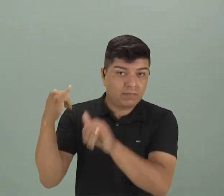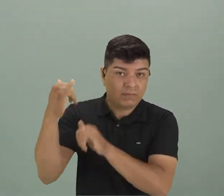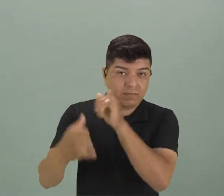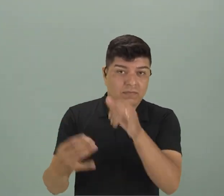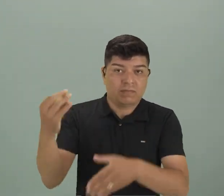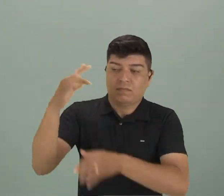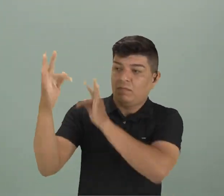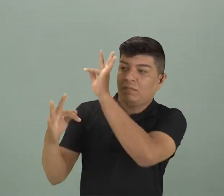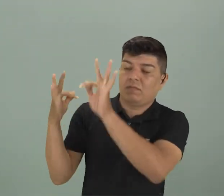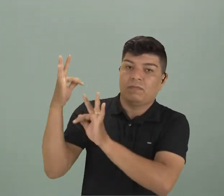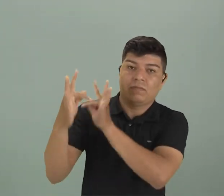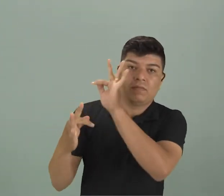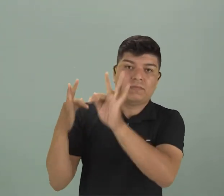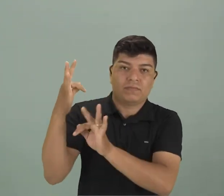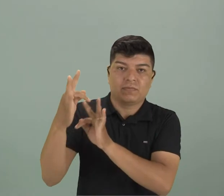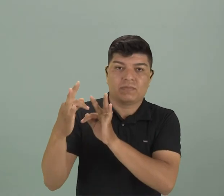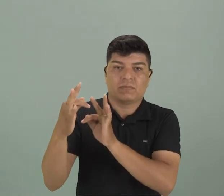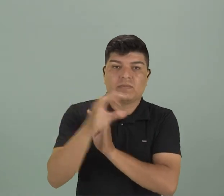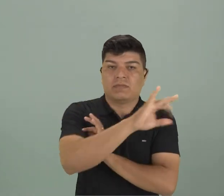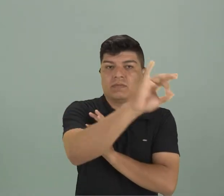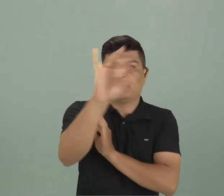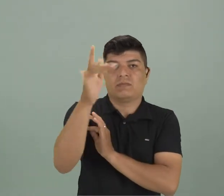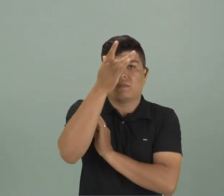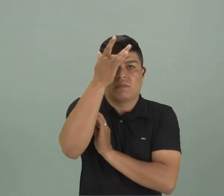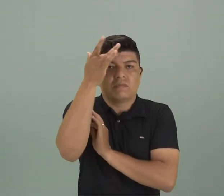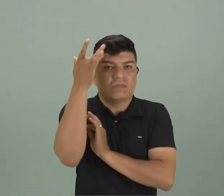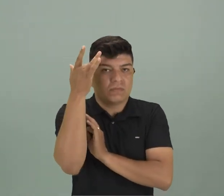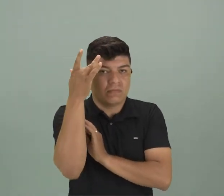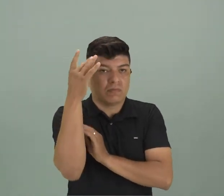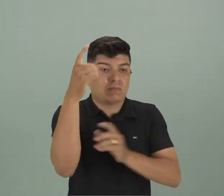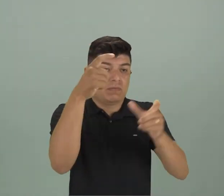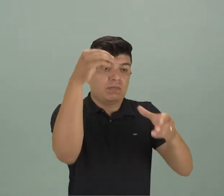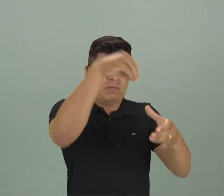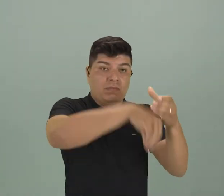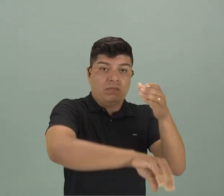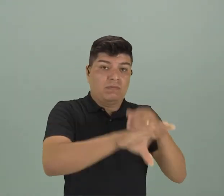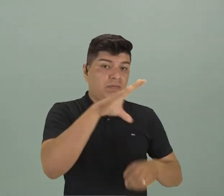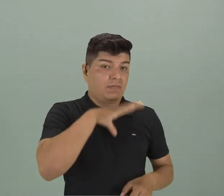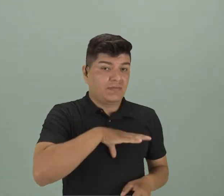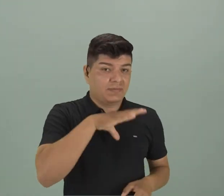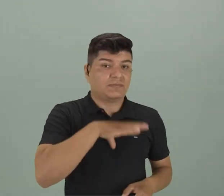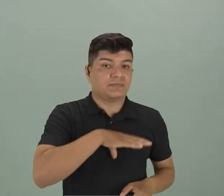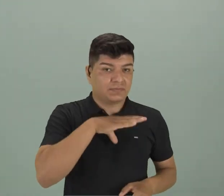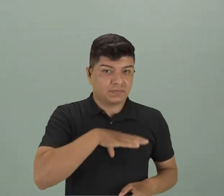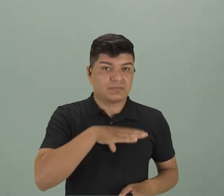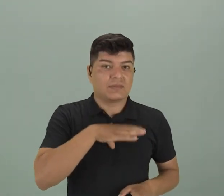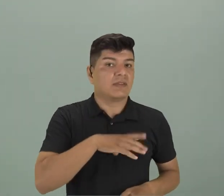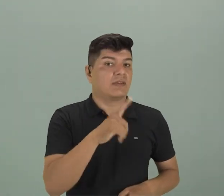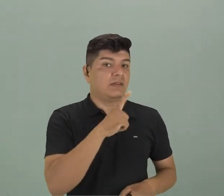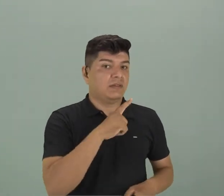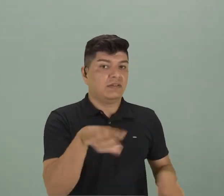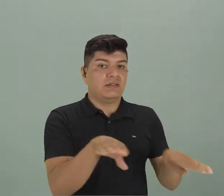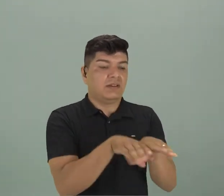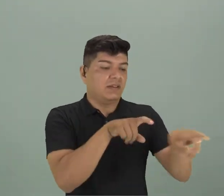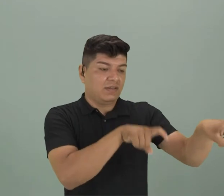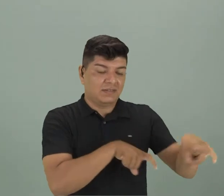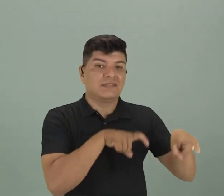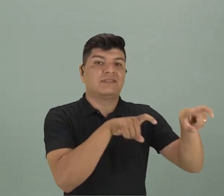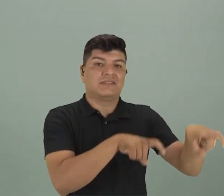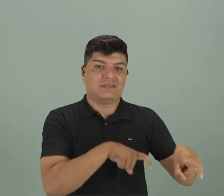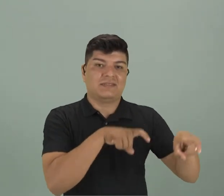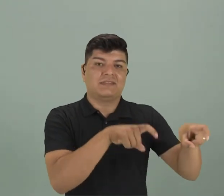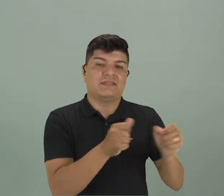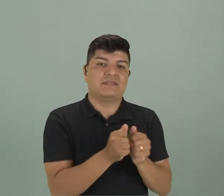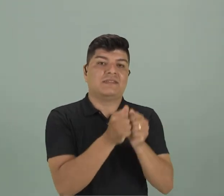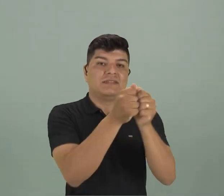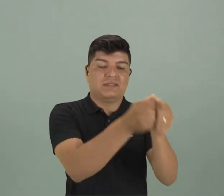folclore y que circulan de boca en boca, dentro de una ciudad urbana, dentro de la ciudad. Temos las lendas rurais, que hacen